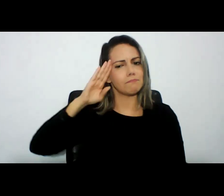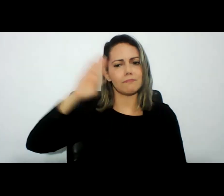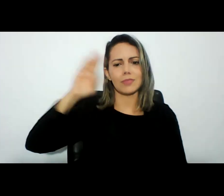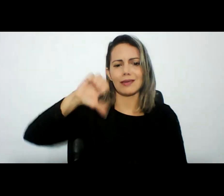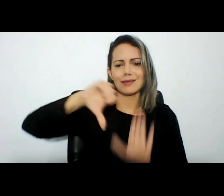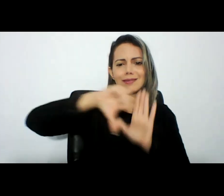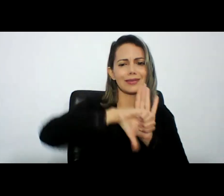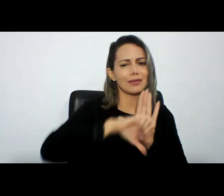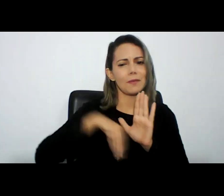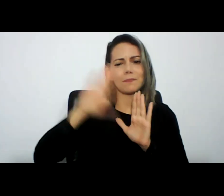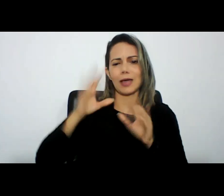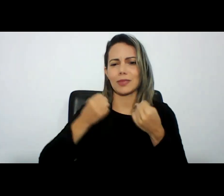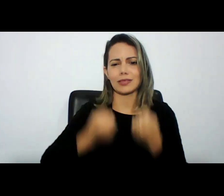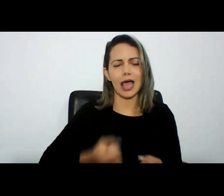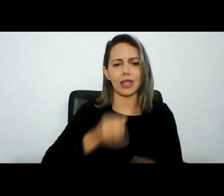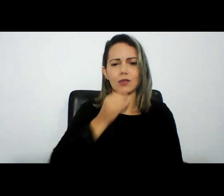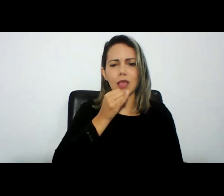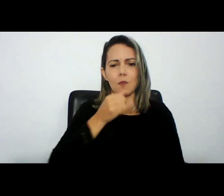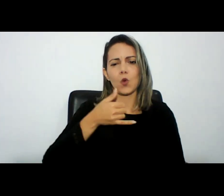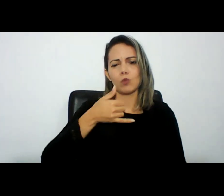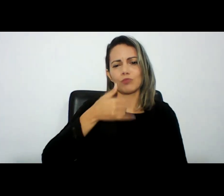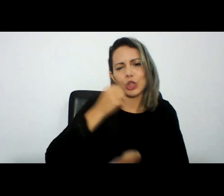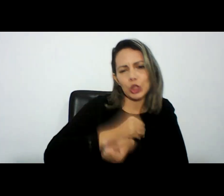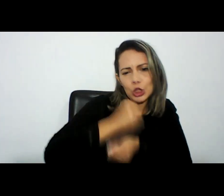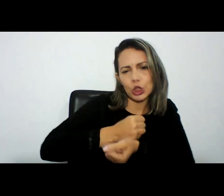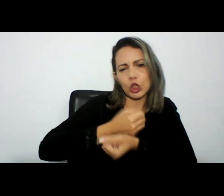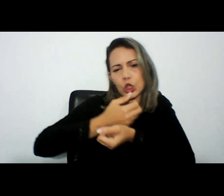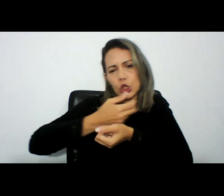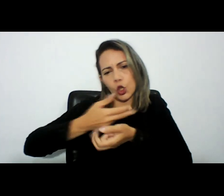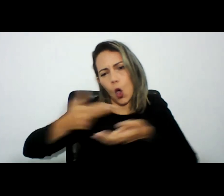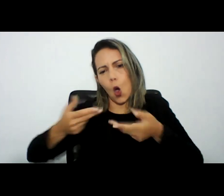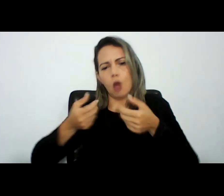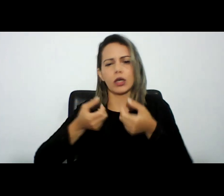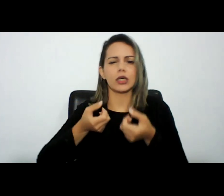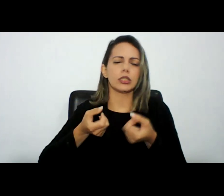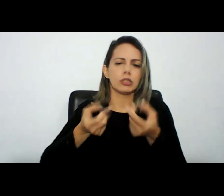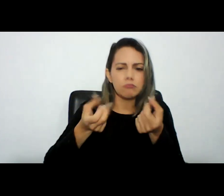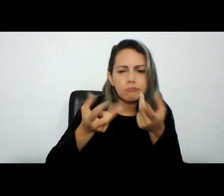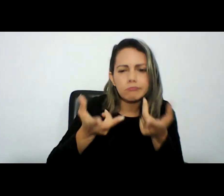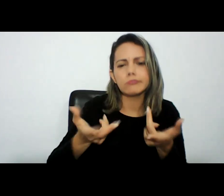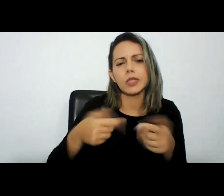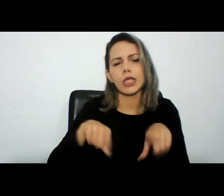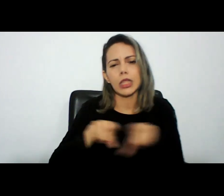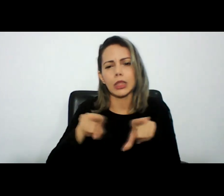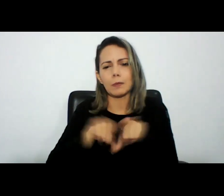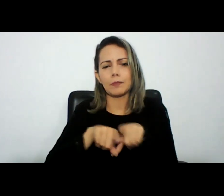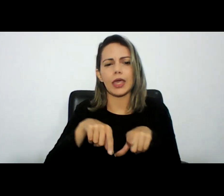lavagem de dinheiro tráfico de entorpecente organizações criminosas que via de regra são